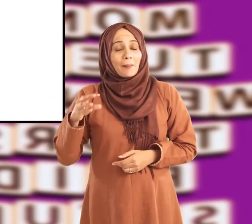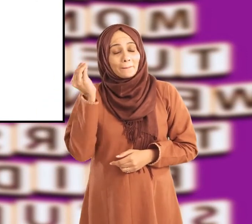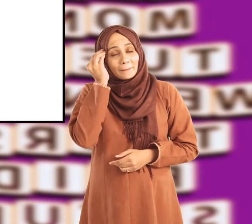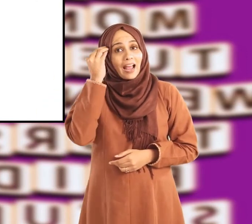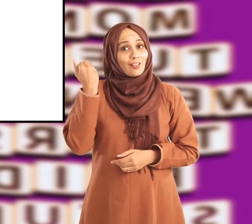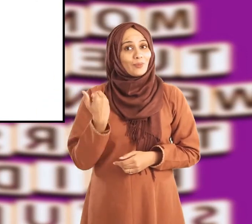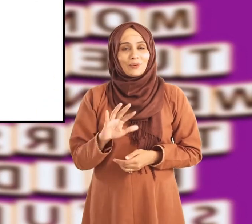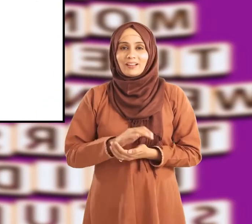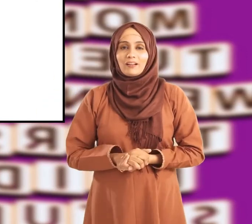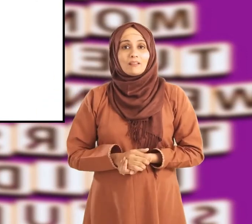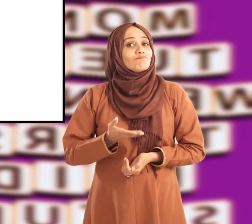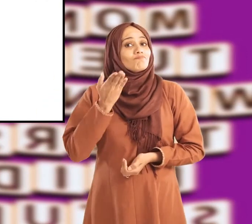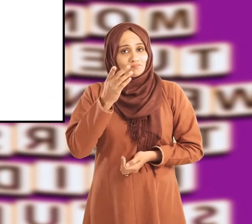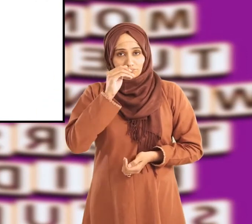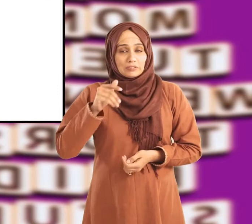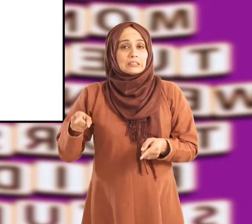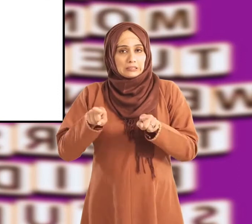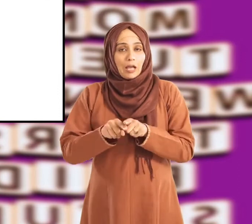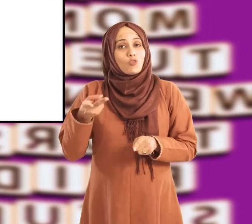آپ بھی احمد کے ساتھ ریپیٹ کریں